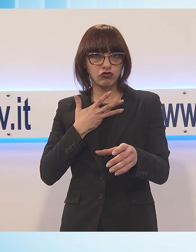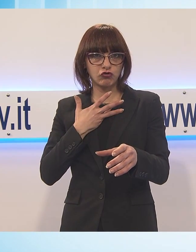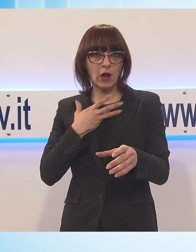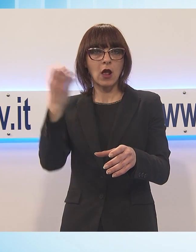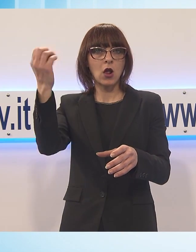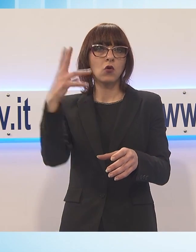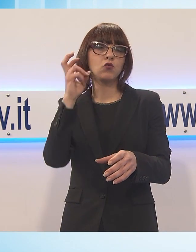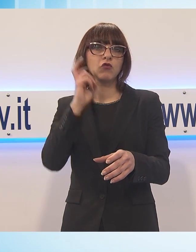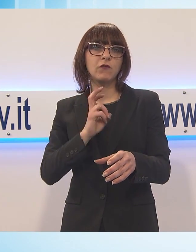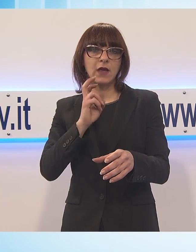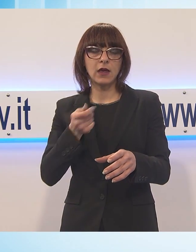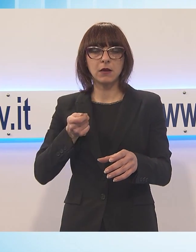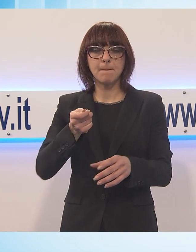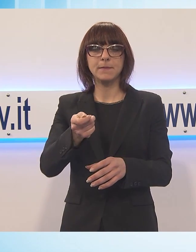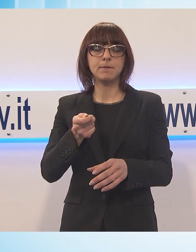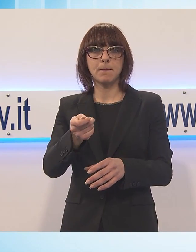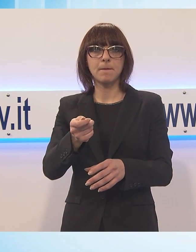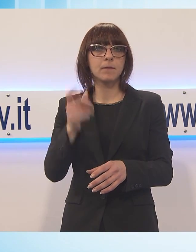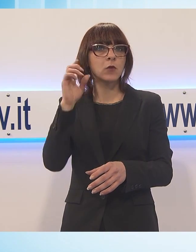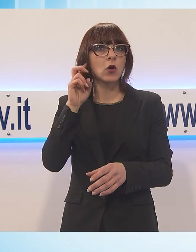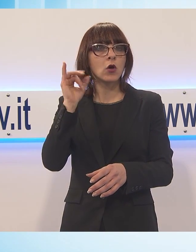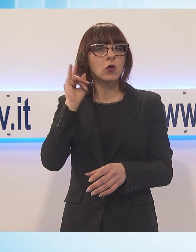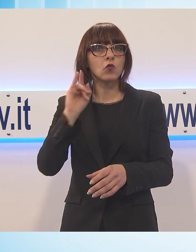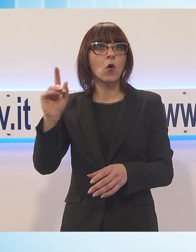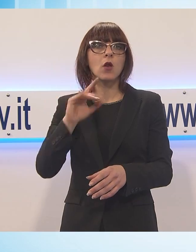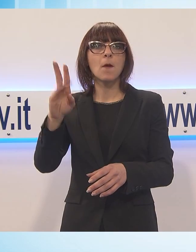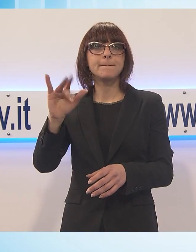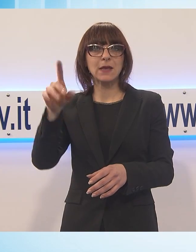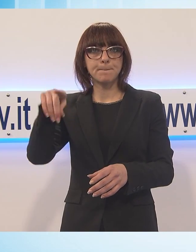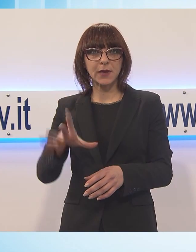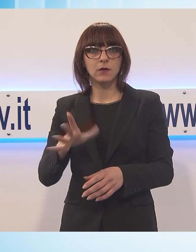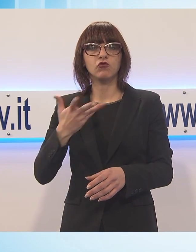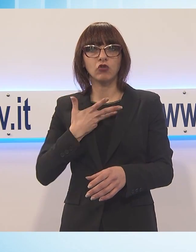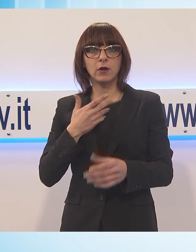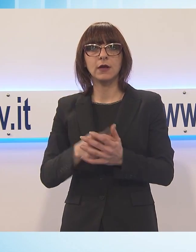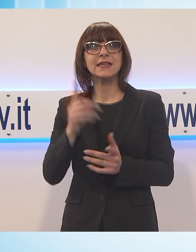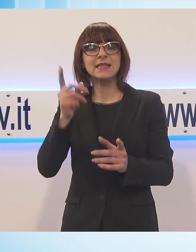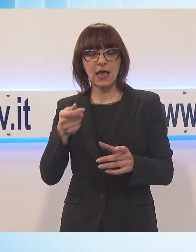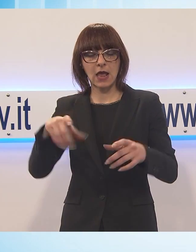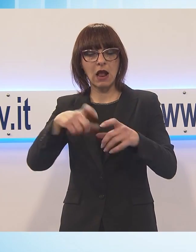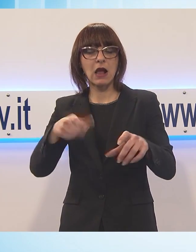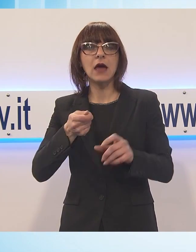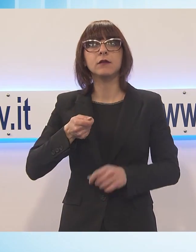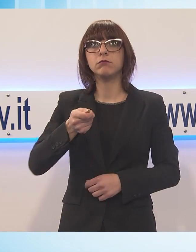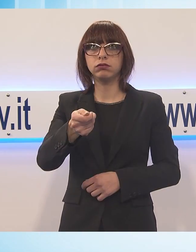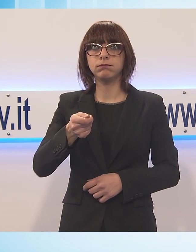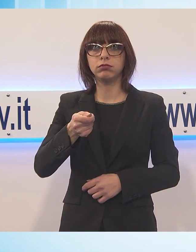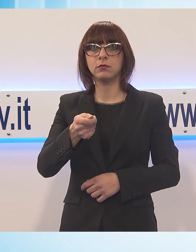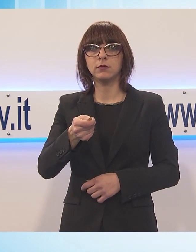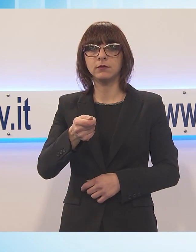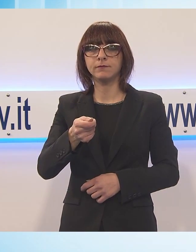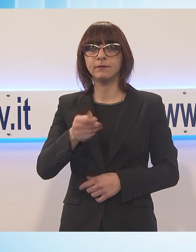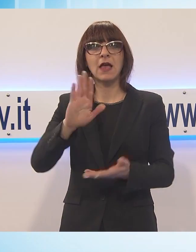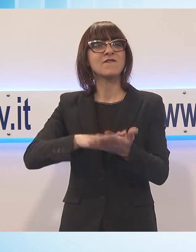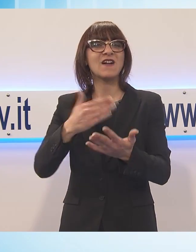verde e il suono è un bip, se invece la carta non contiene un titolo di viaggio valido si accende una